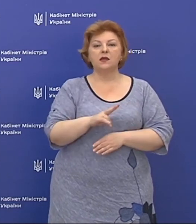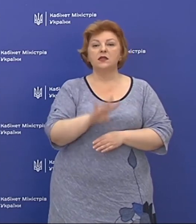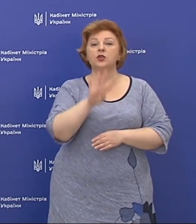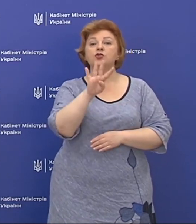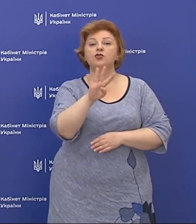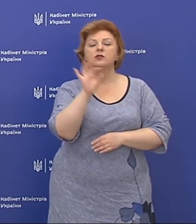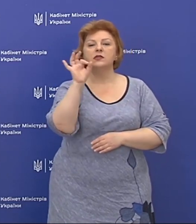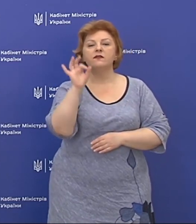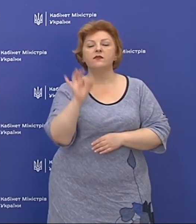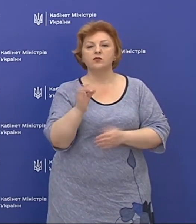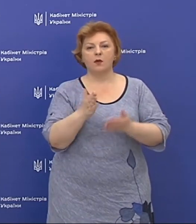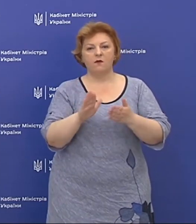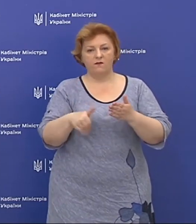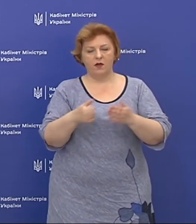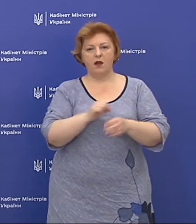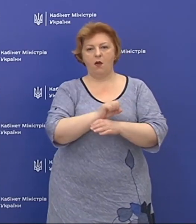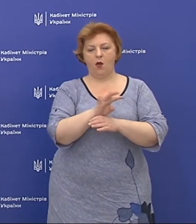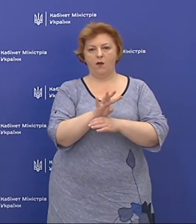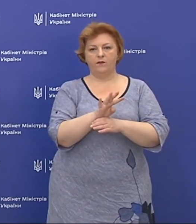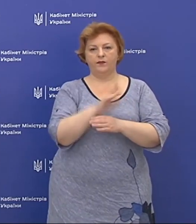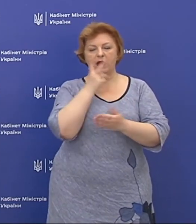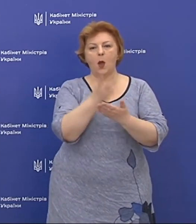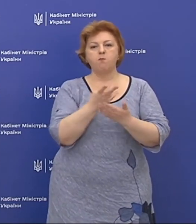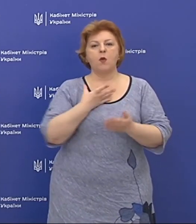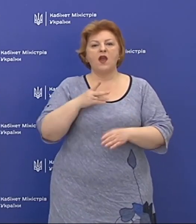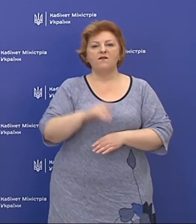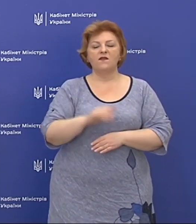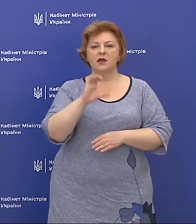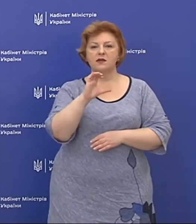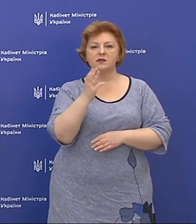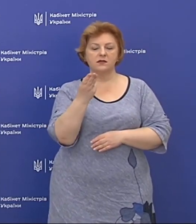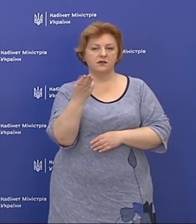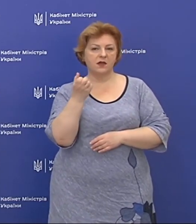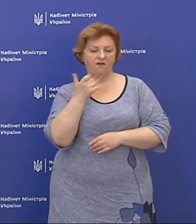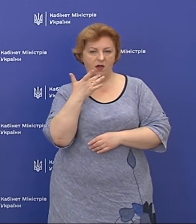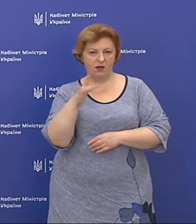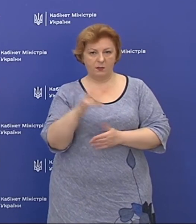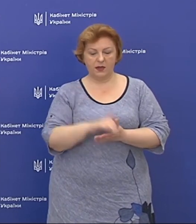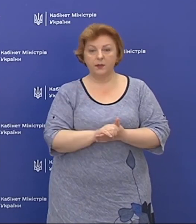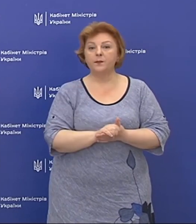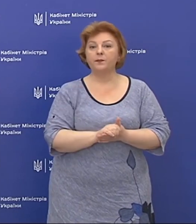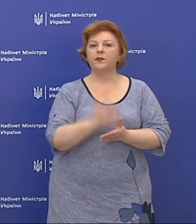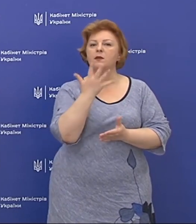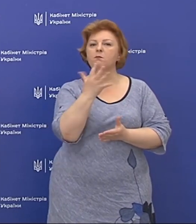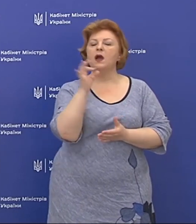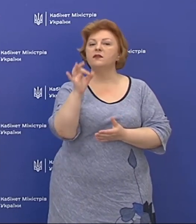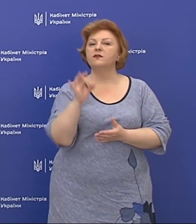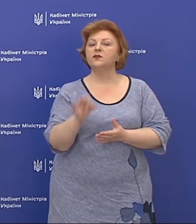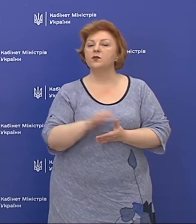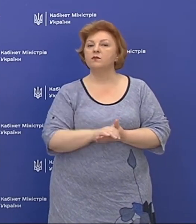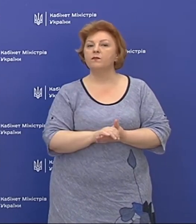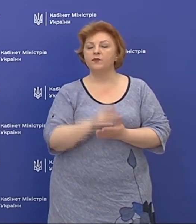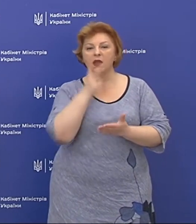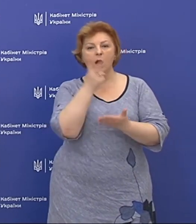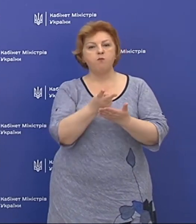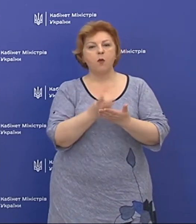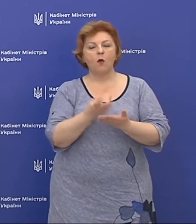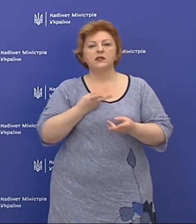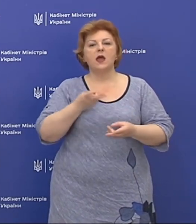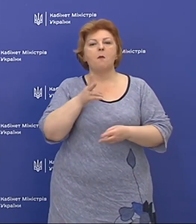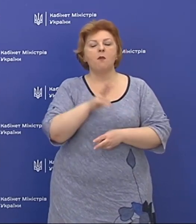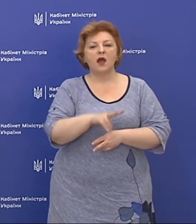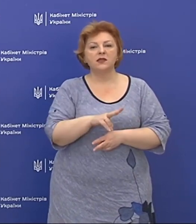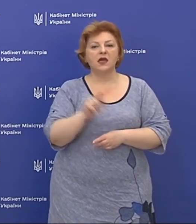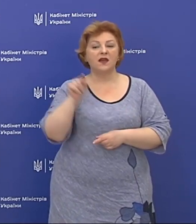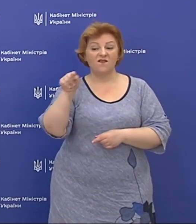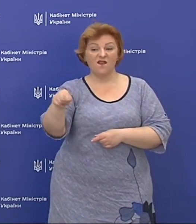% від COVID-19. Показник летальності в США складає 5%. Показник летальності в